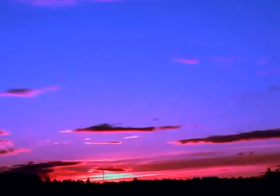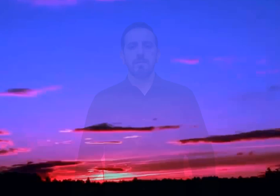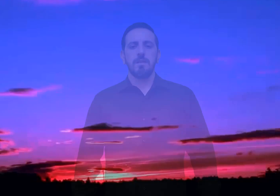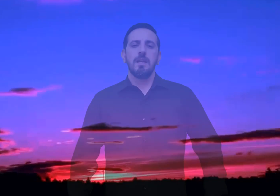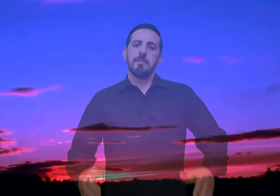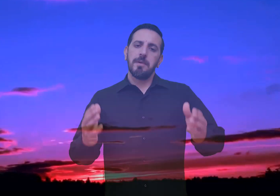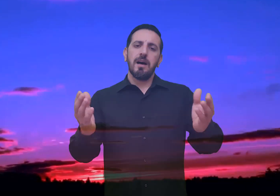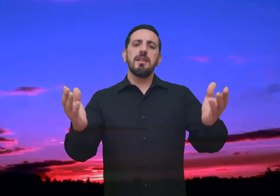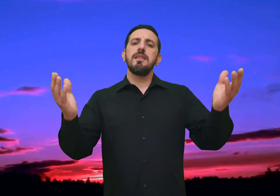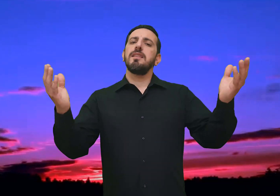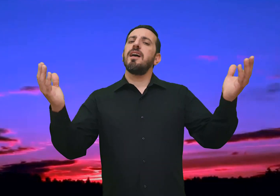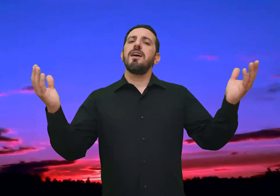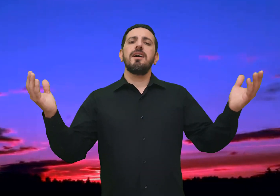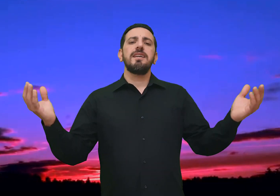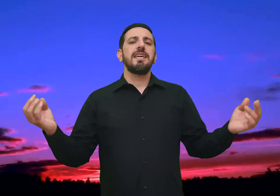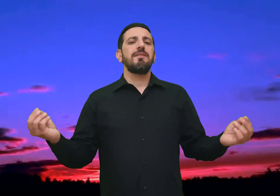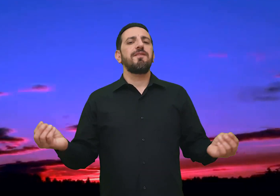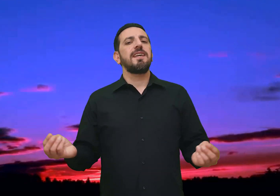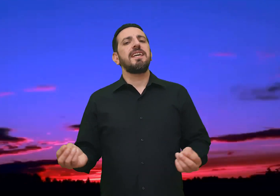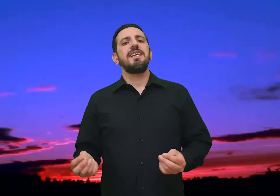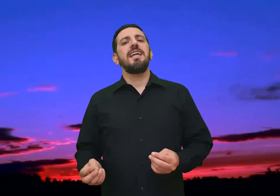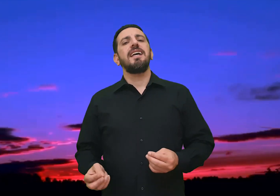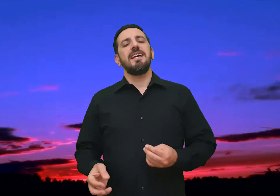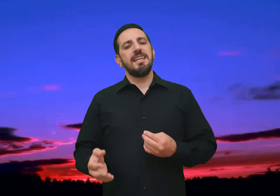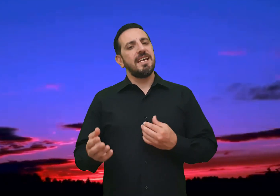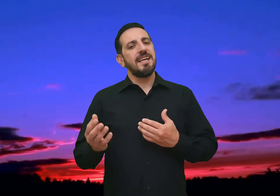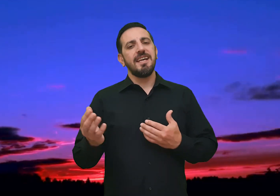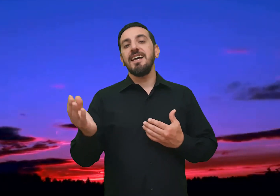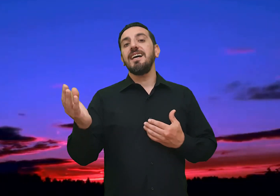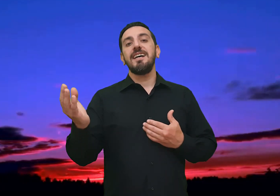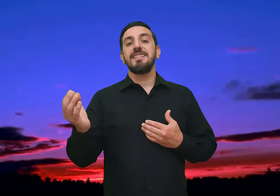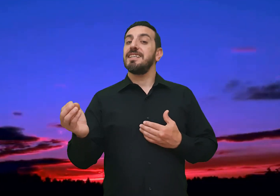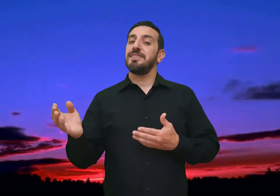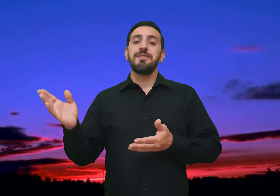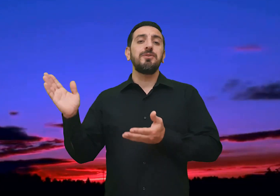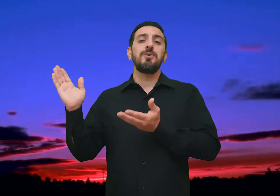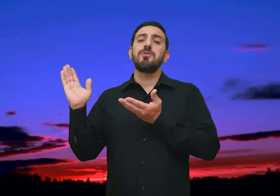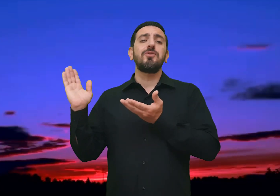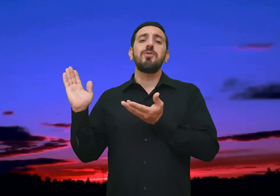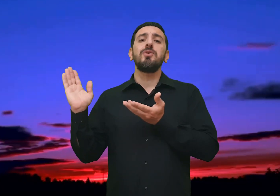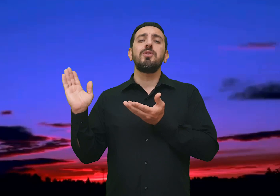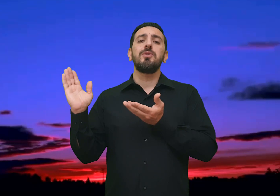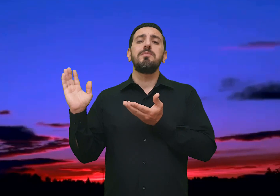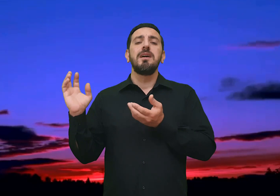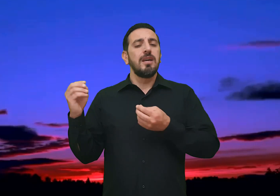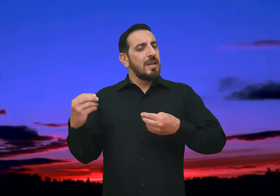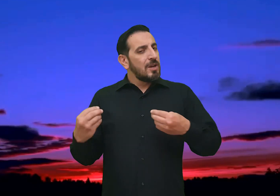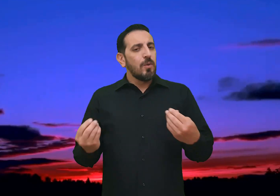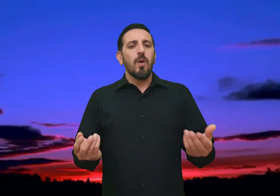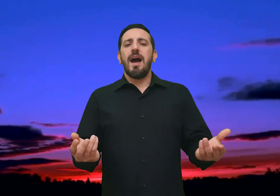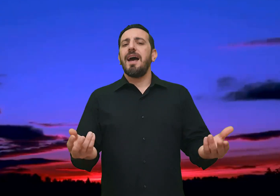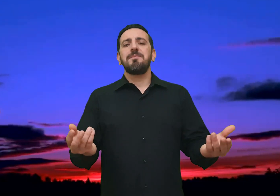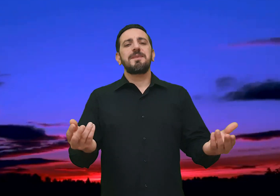مع الله في لألاءات النجوم وحك